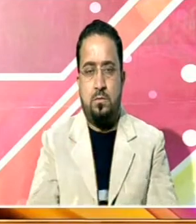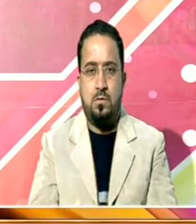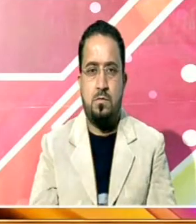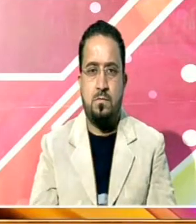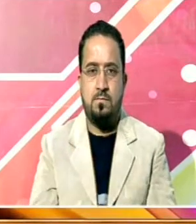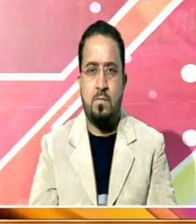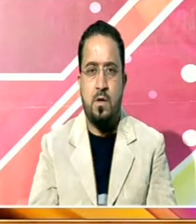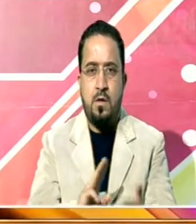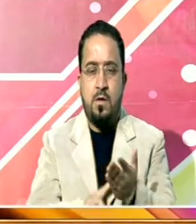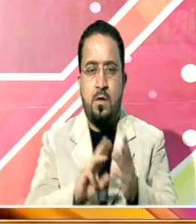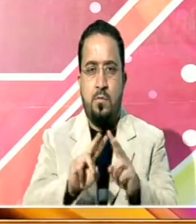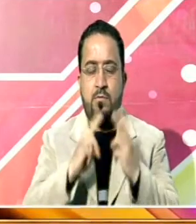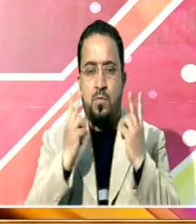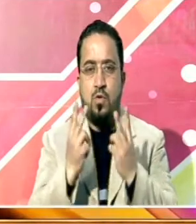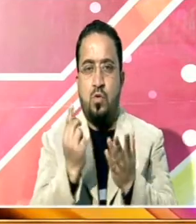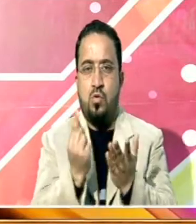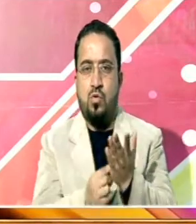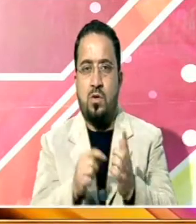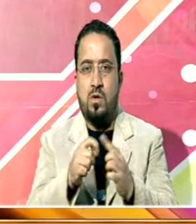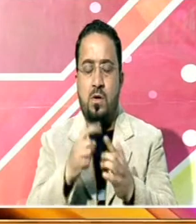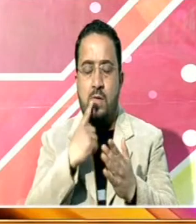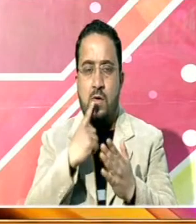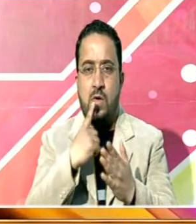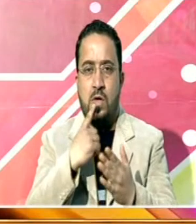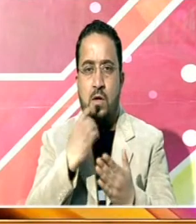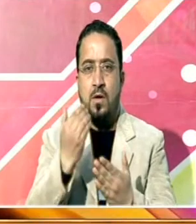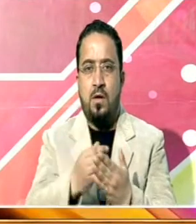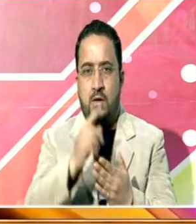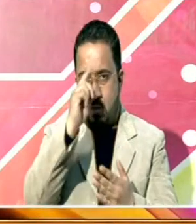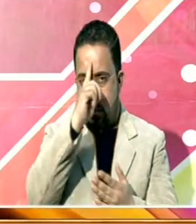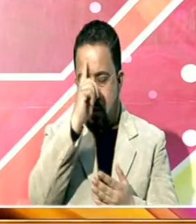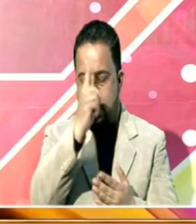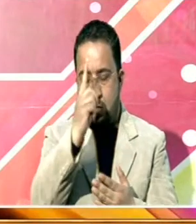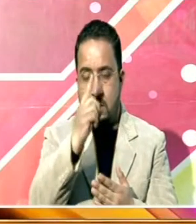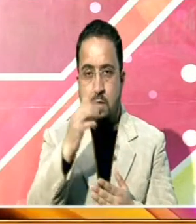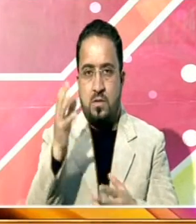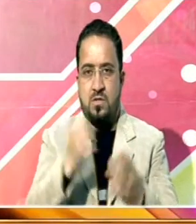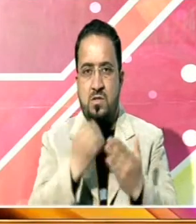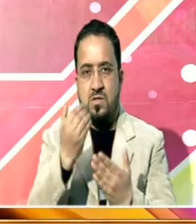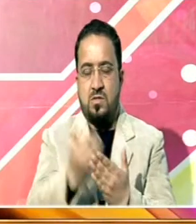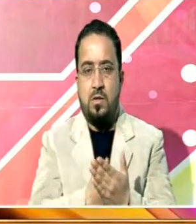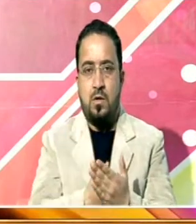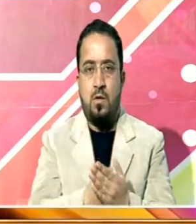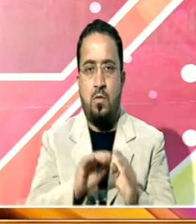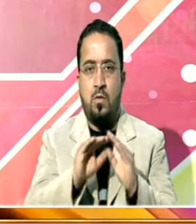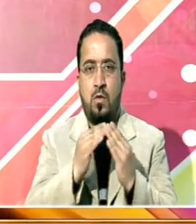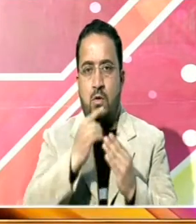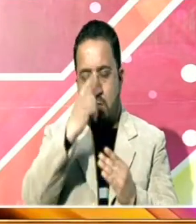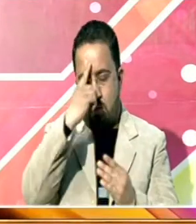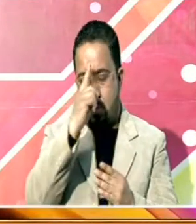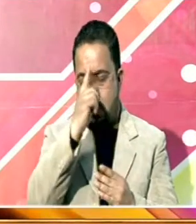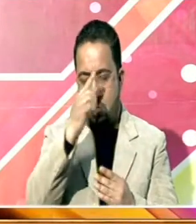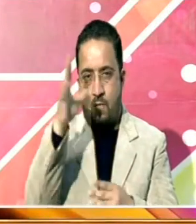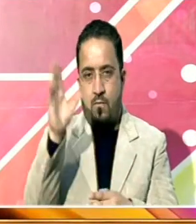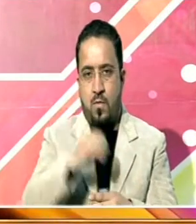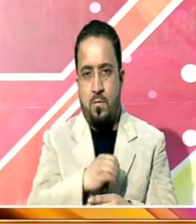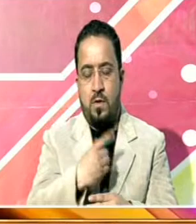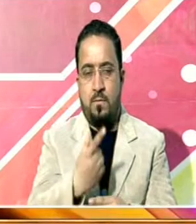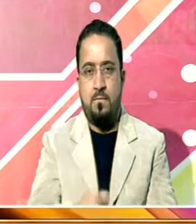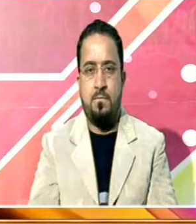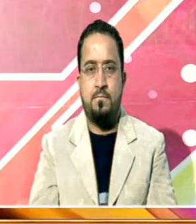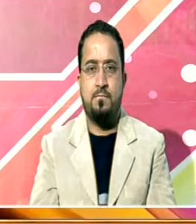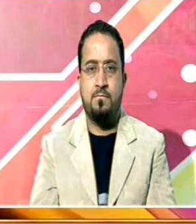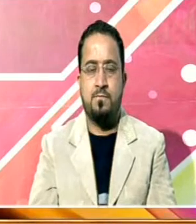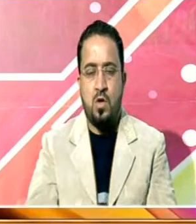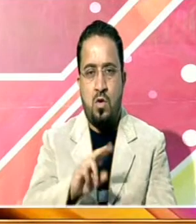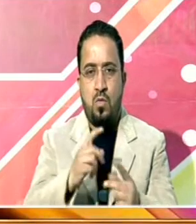میٹنگ کے دوران یوکرین میں بھارتیوں کی سلامتی اور ان کو ملک واپس لانے کے بارے میں بھی تبادل خیال کیا